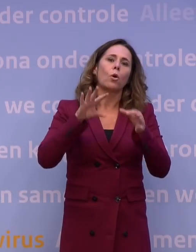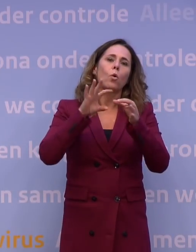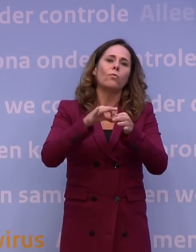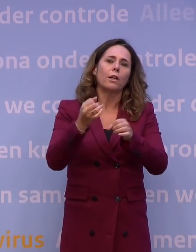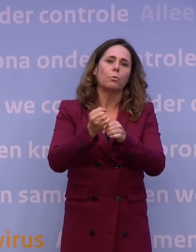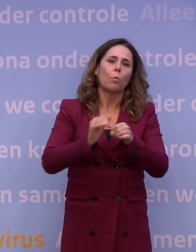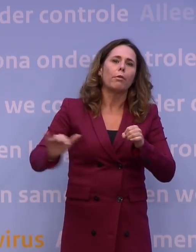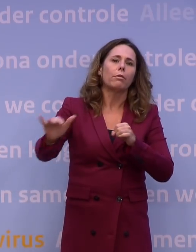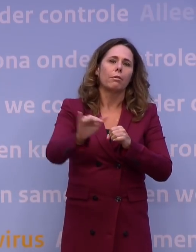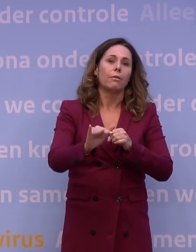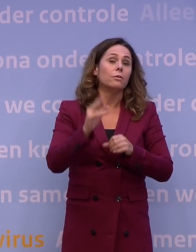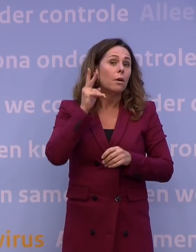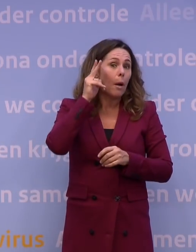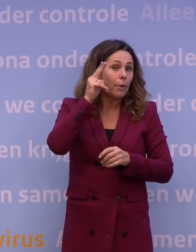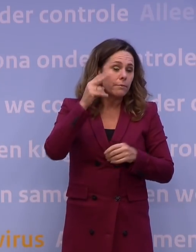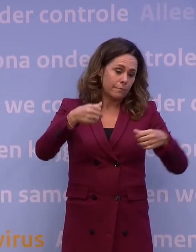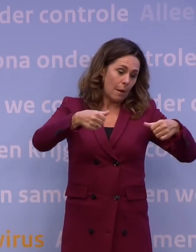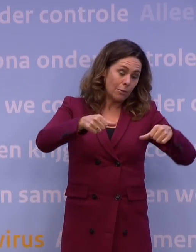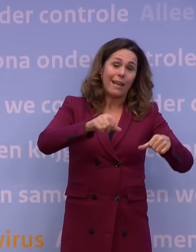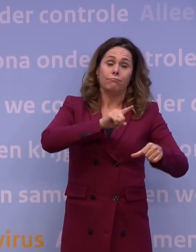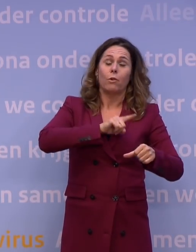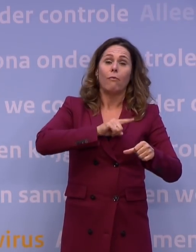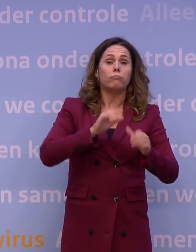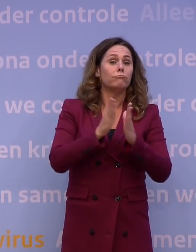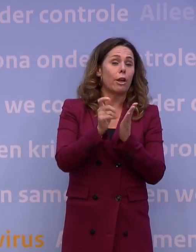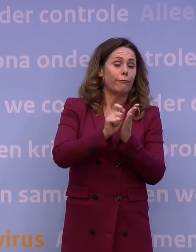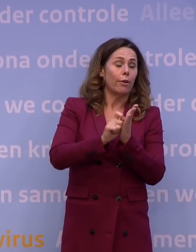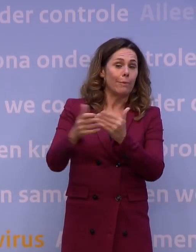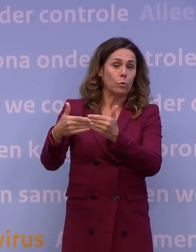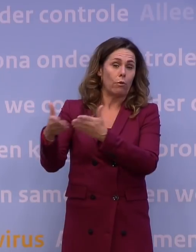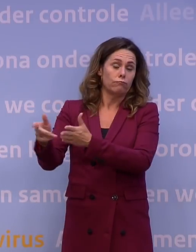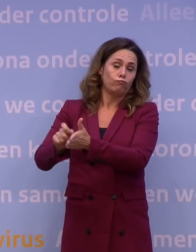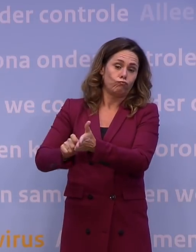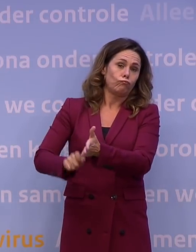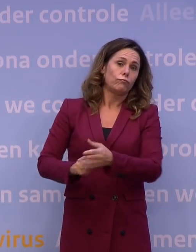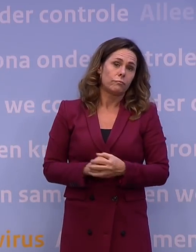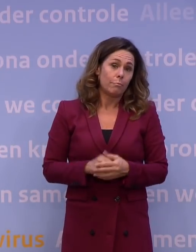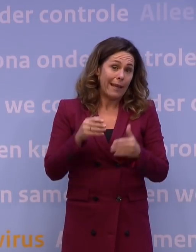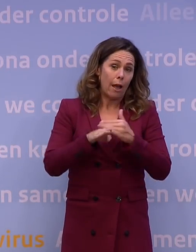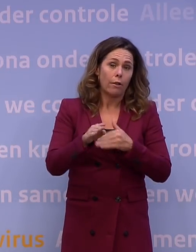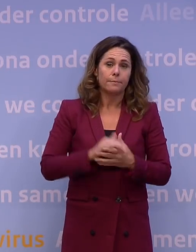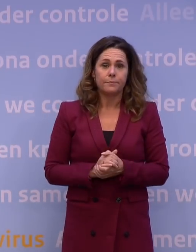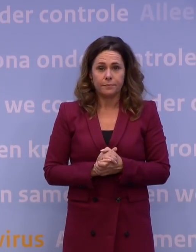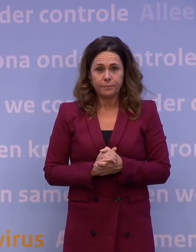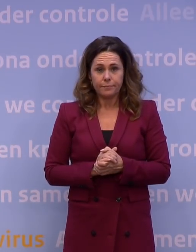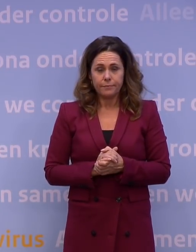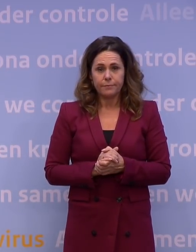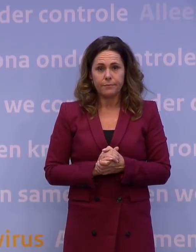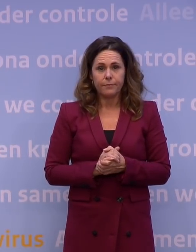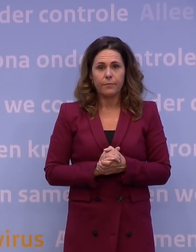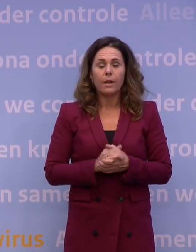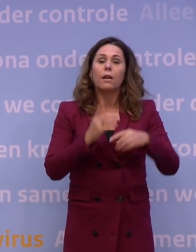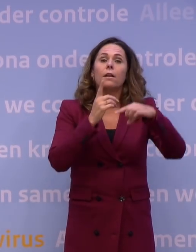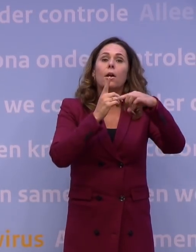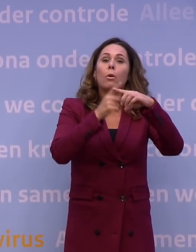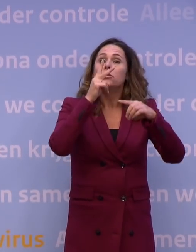Dat kan dus ook bij de kapper of masseur gewoon met een schriftje bij de voordeur, bij de ingang. En we gaan kijken of dit